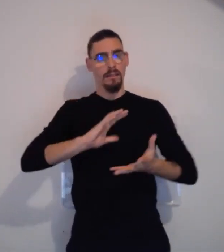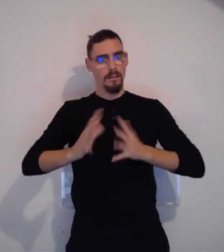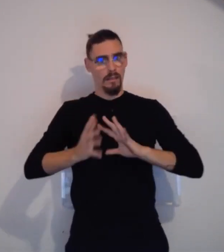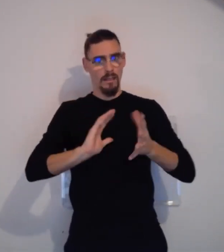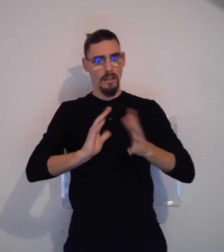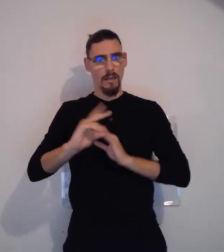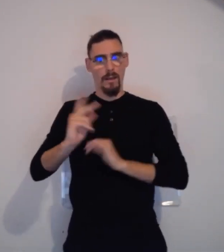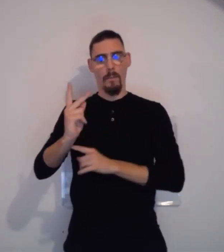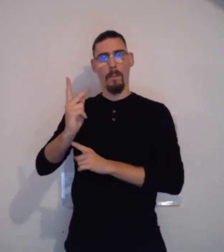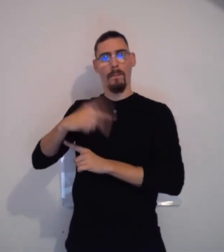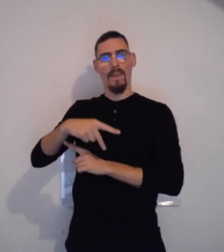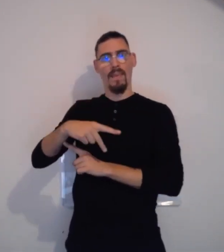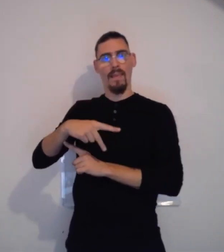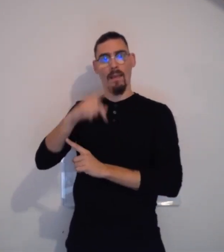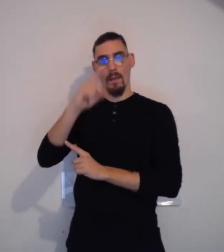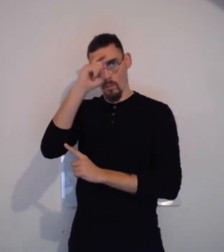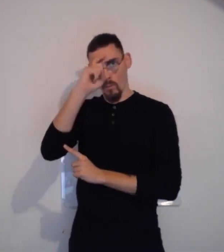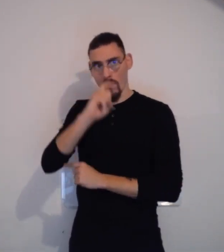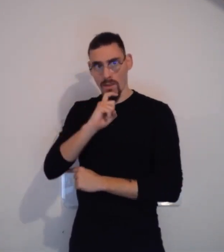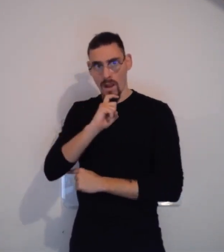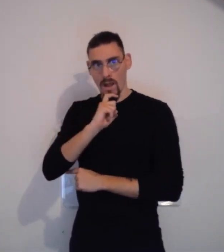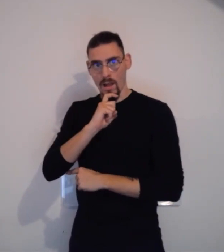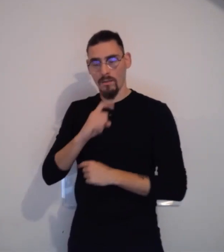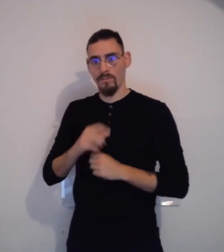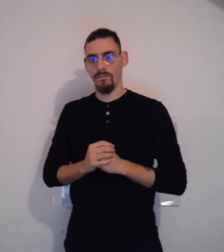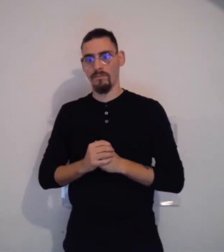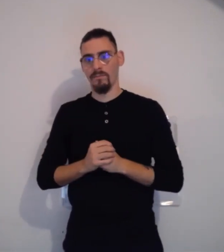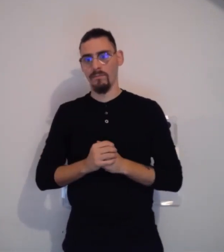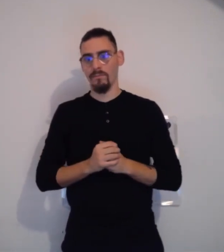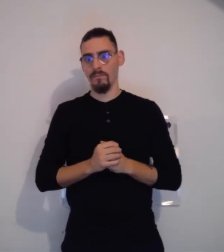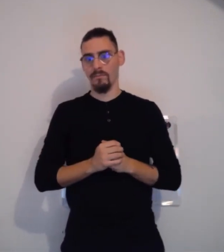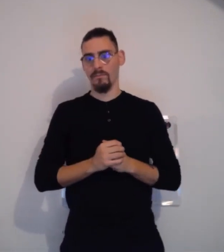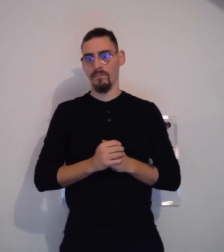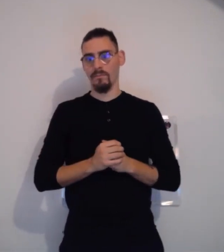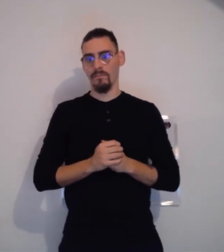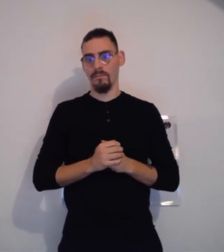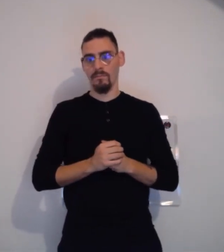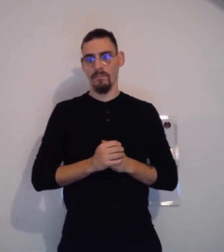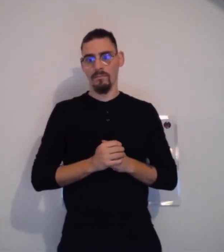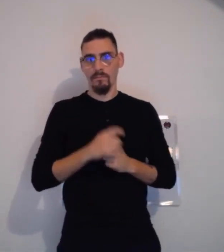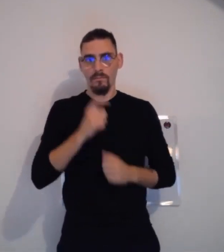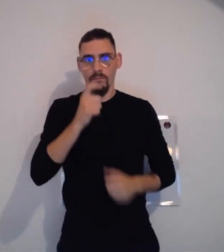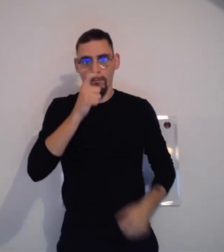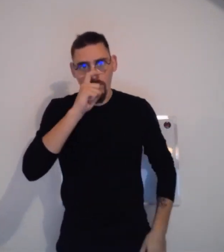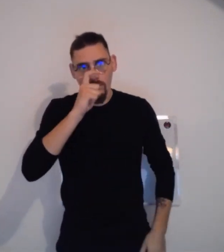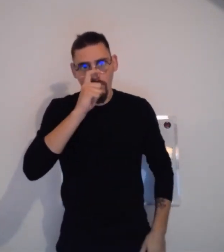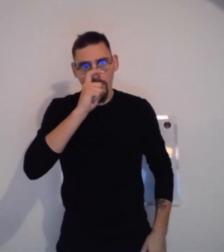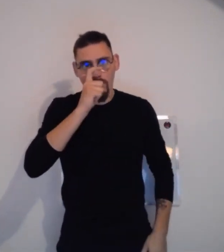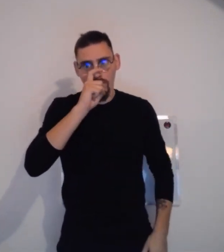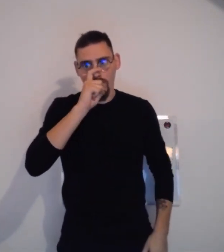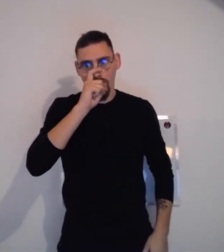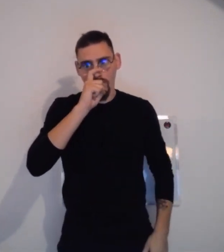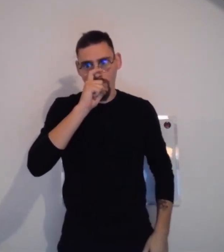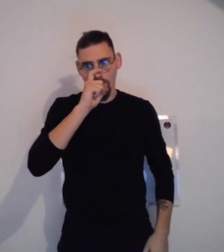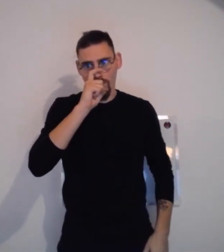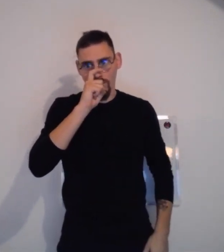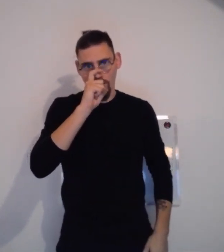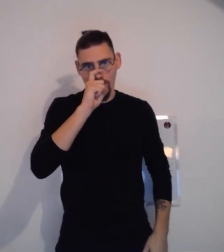la langue des signes portugale, donc c'est la LSP pour portugaise. Et